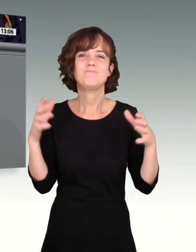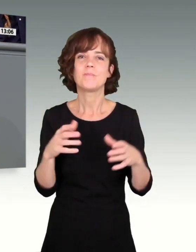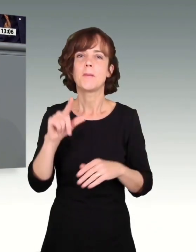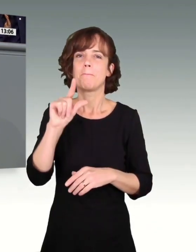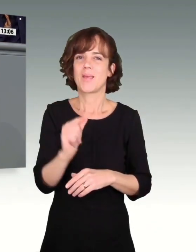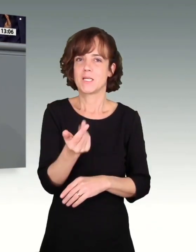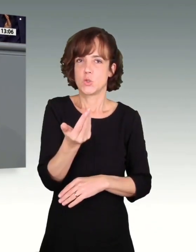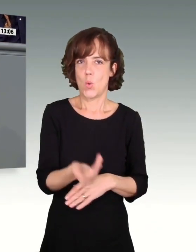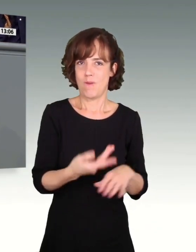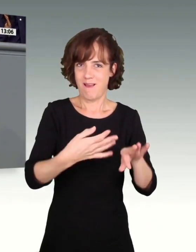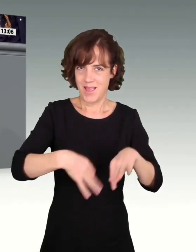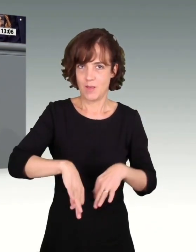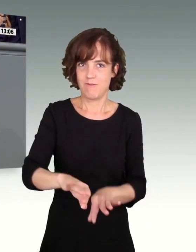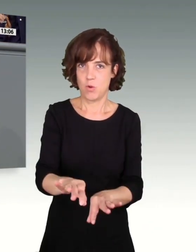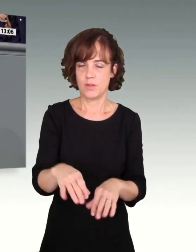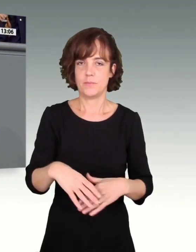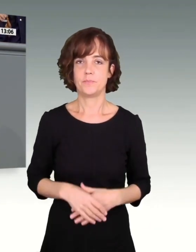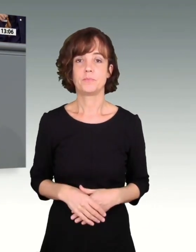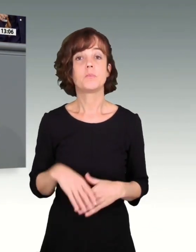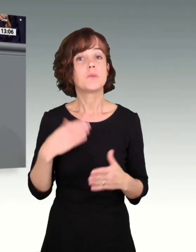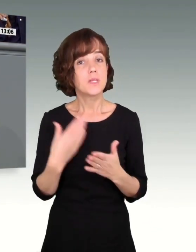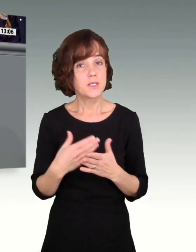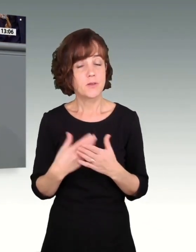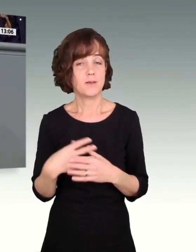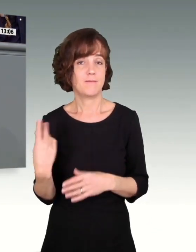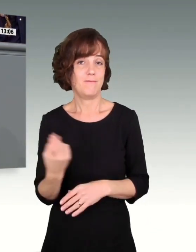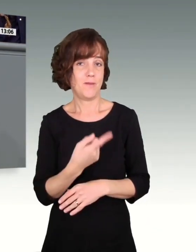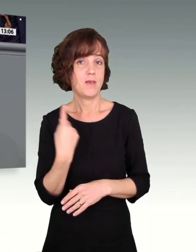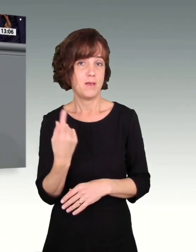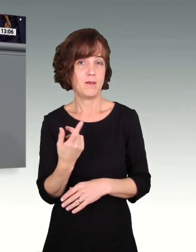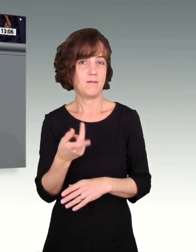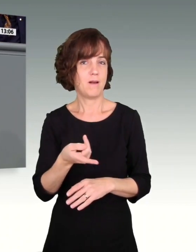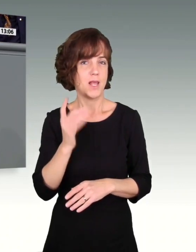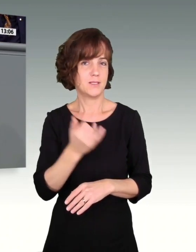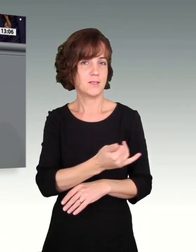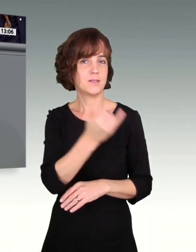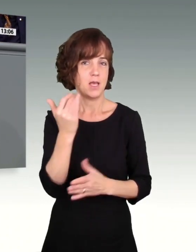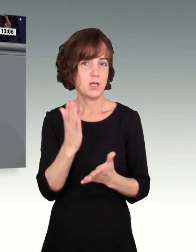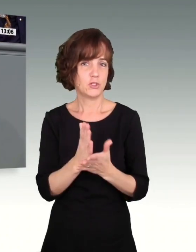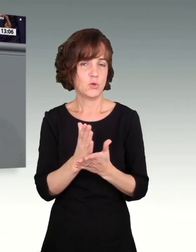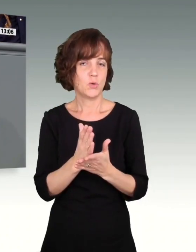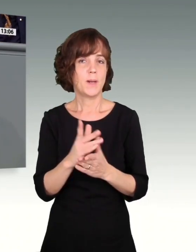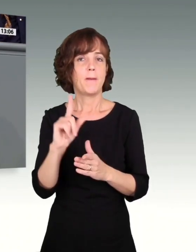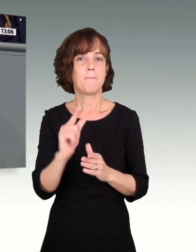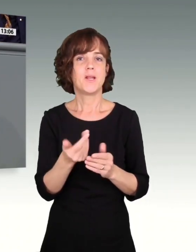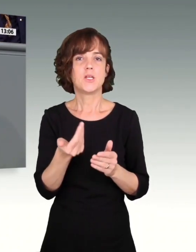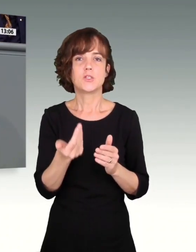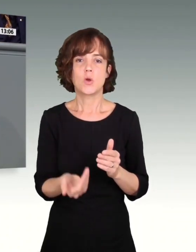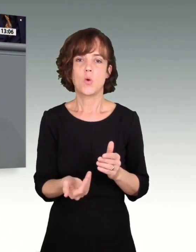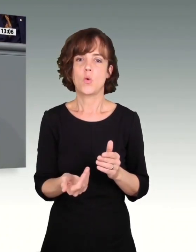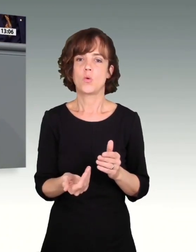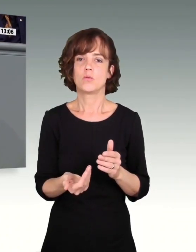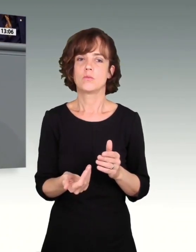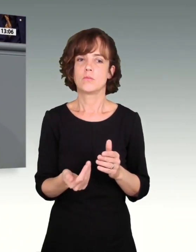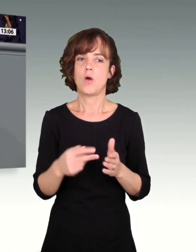Mindestlohn eingeführt. Und deswegen haben wir im letzten Jahr den Mindestlohn in einem